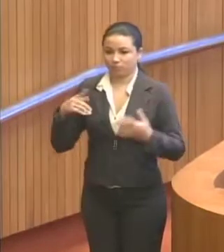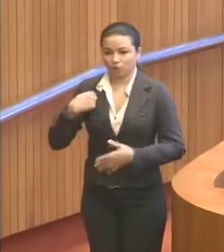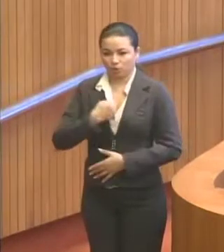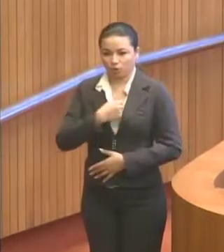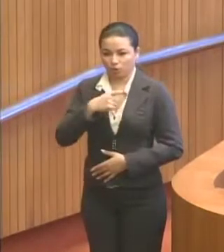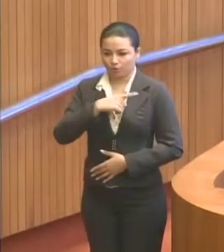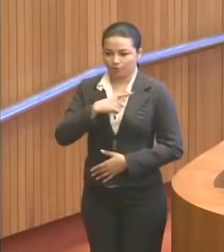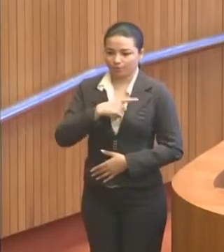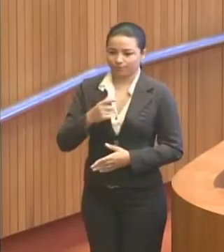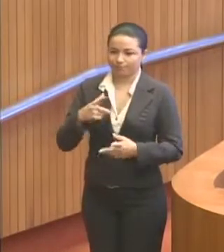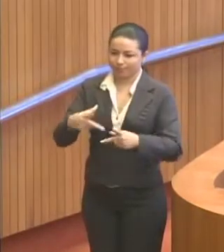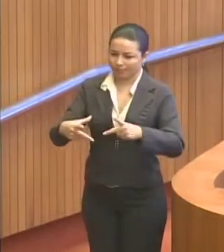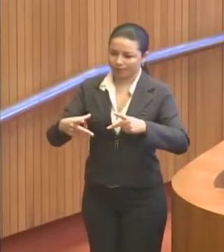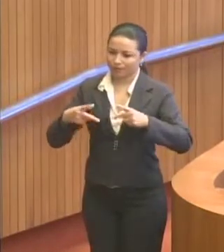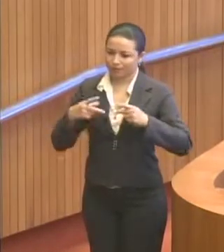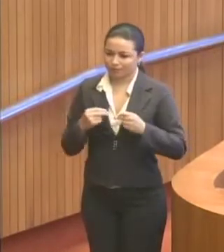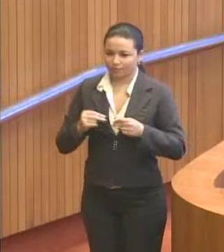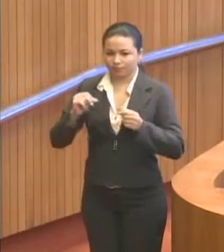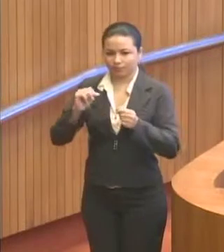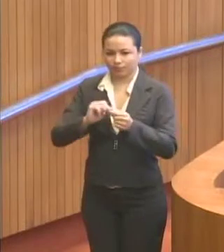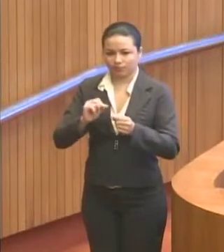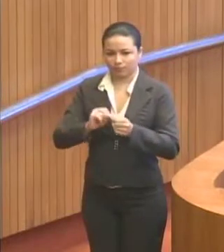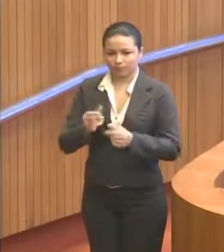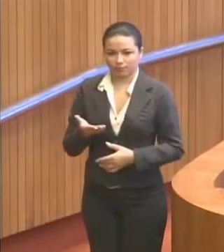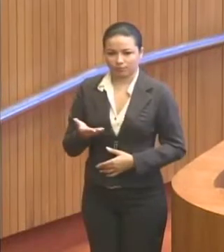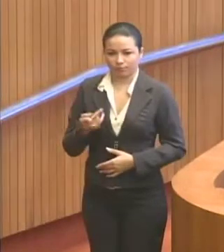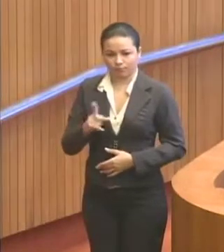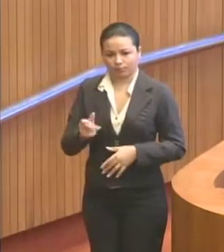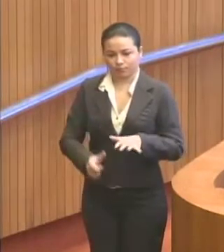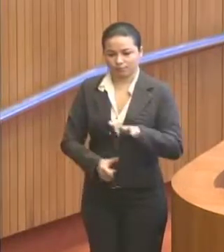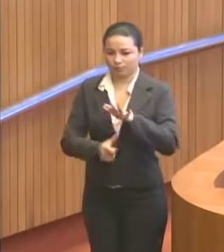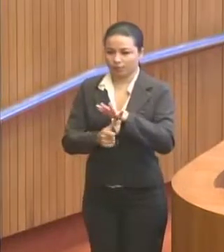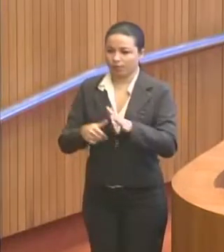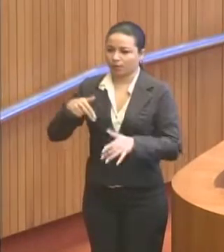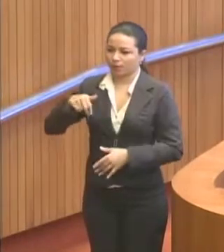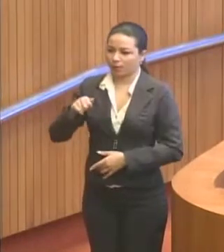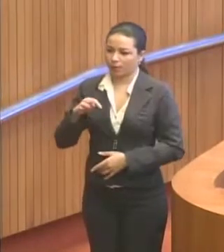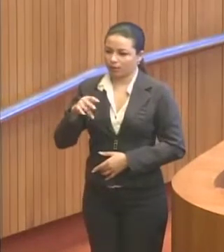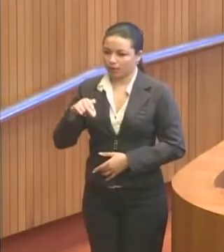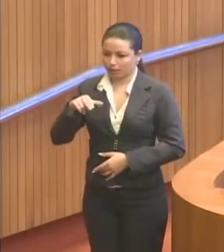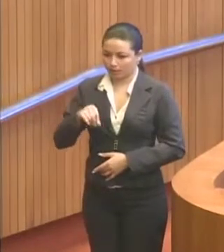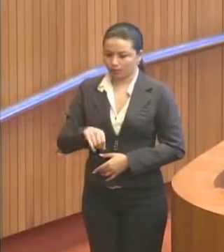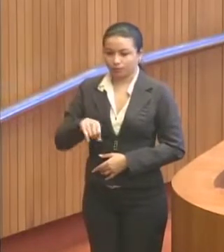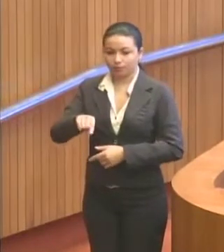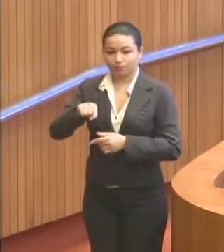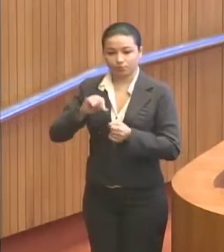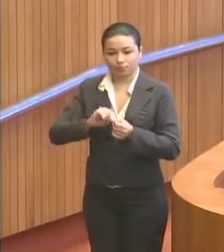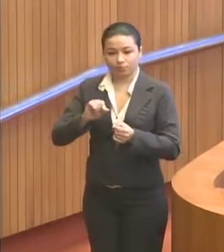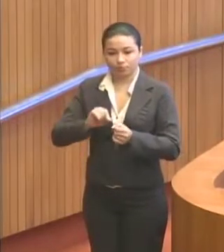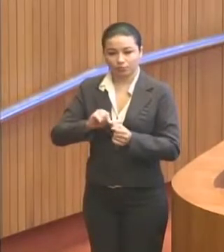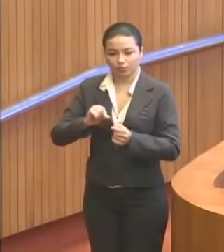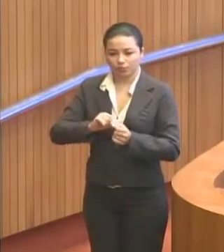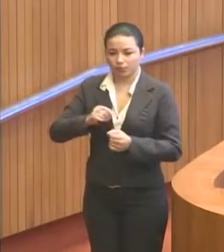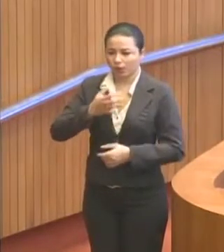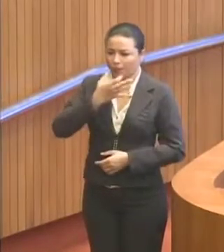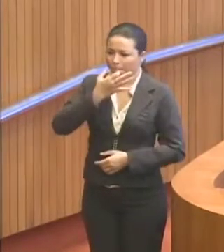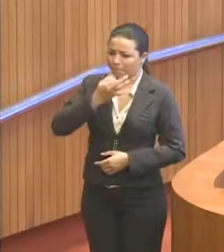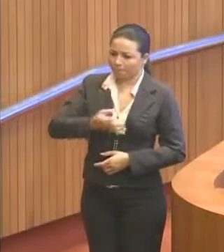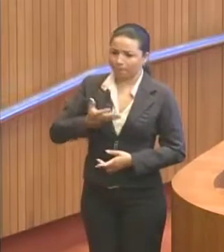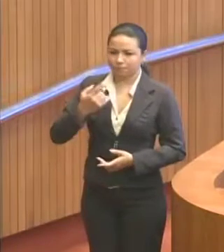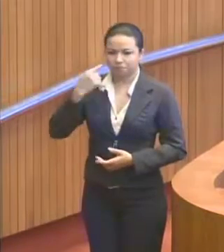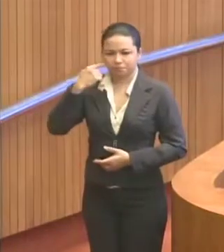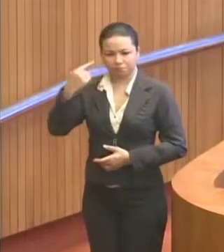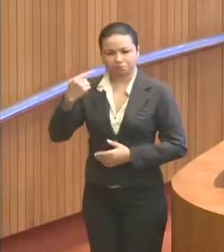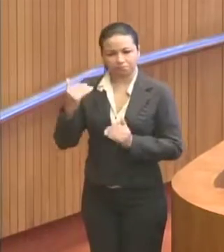recebemos esse presente feito pelo reitor Natalino por ter tido um gesto, uma divisão, de